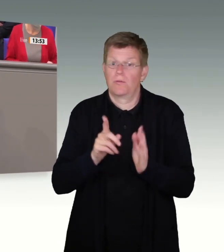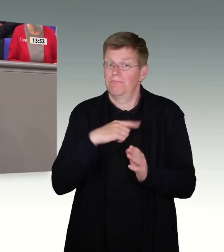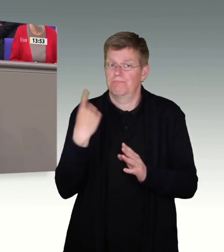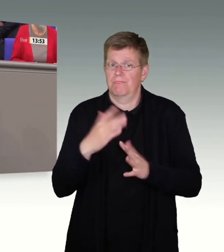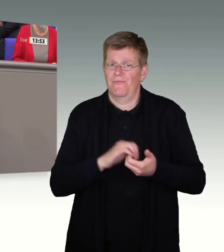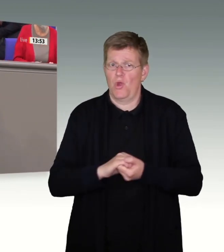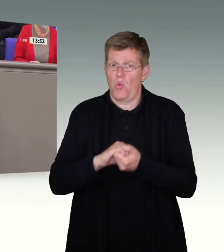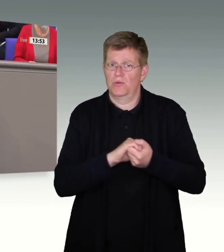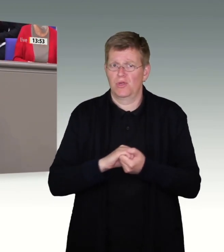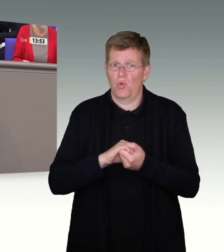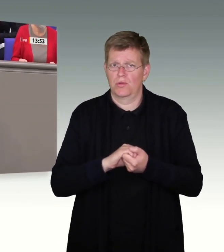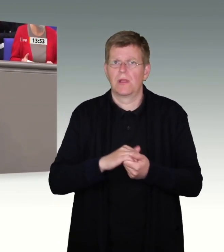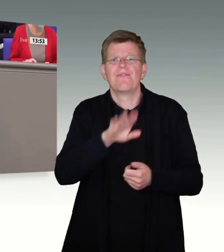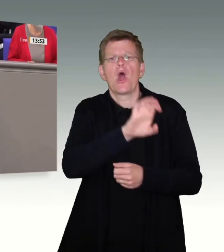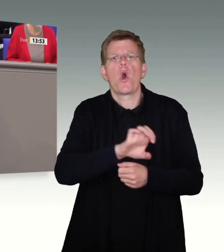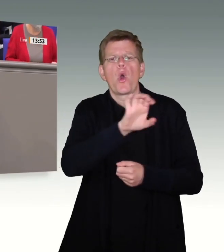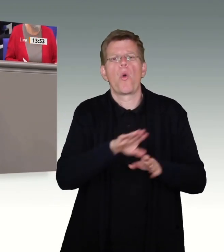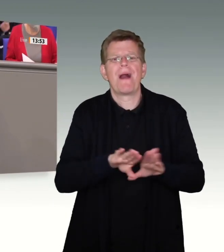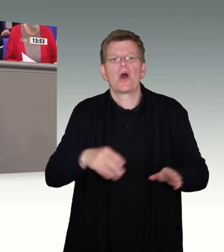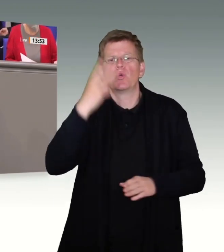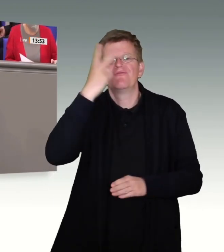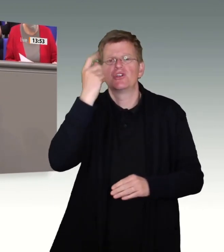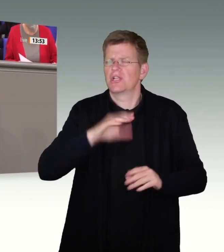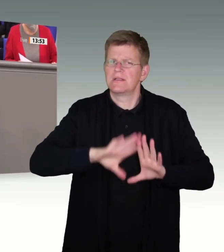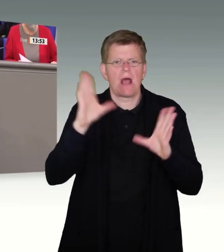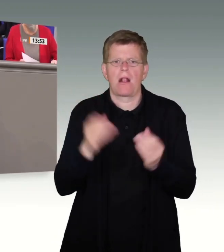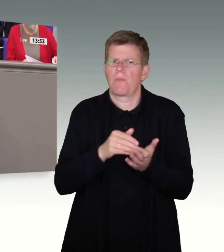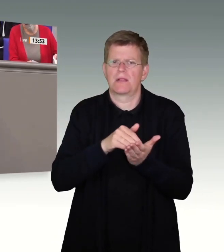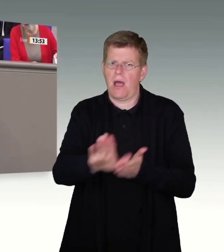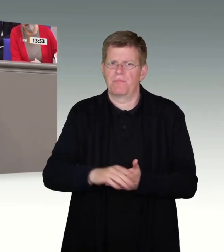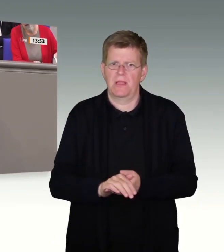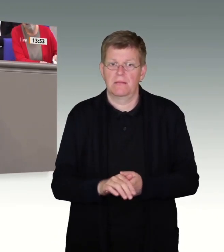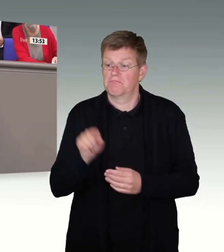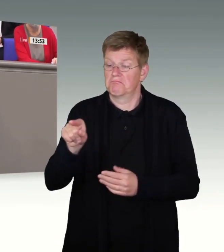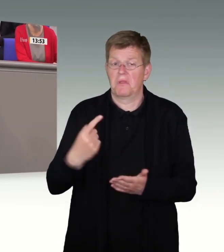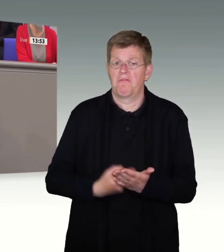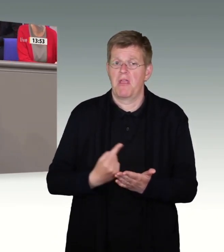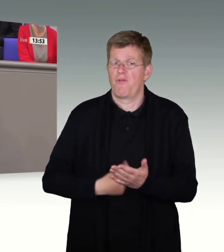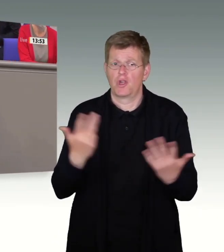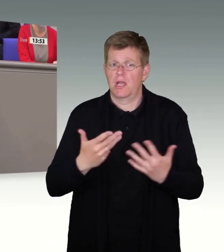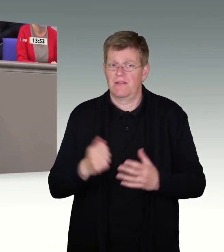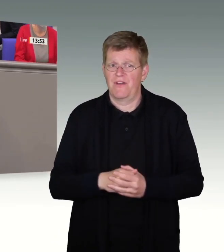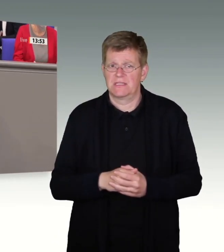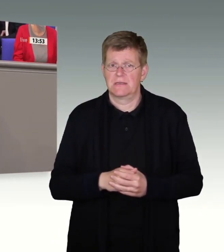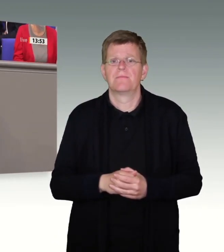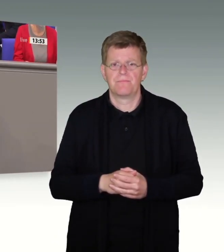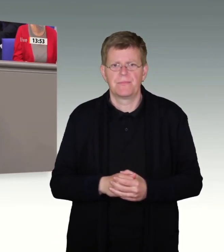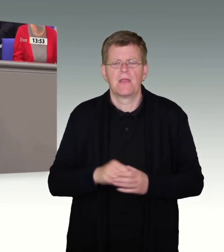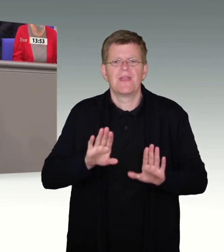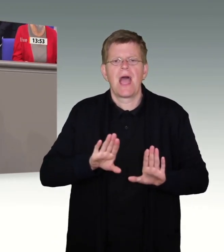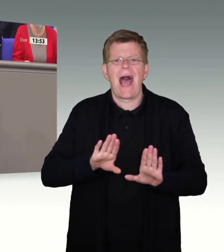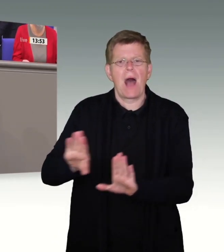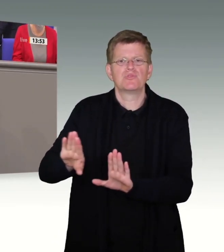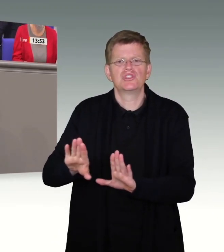aus unserem europäischen Grundverständnis heraus entschieden ablehnen. Sie fordern zum Beispiel die Bundesregierung aus, Abschiebehaftplätze zu erhöhen,